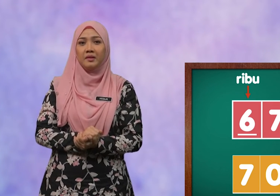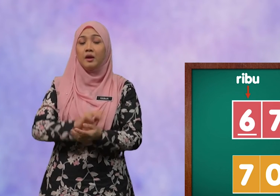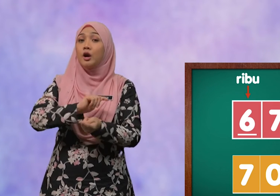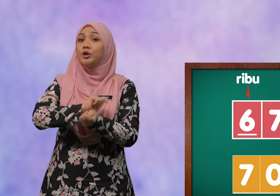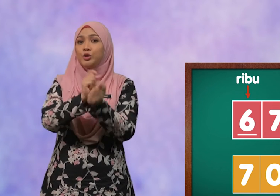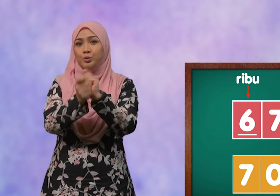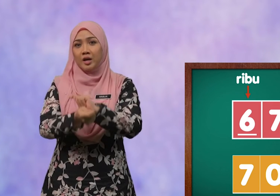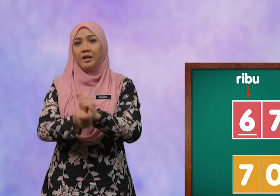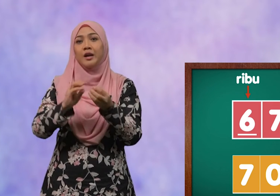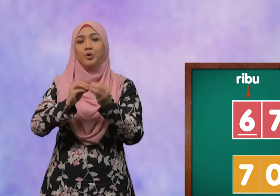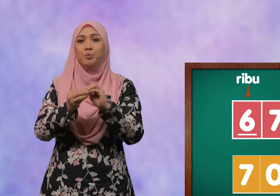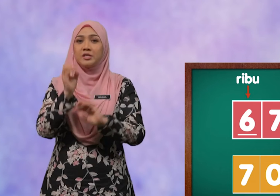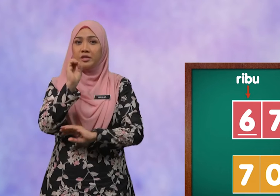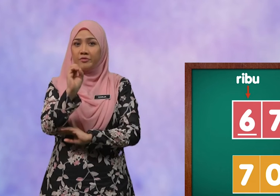Tukarkan nombor 7